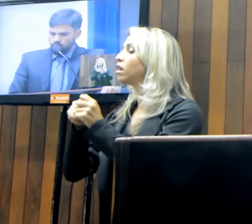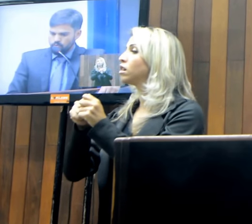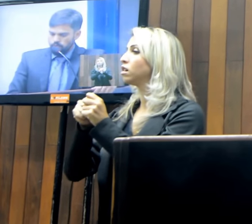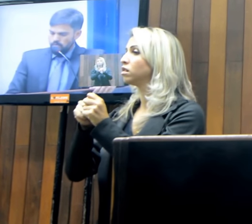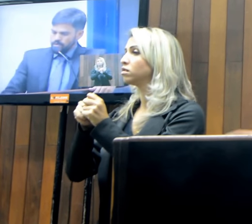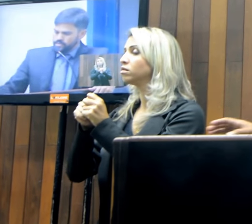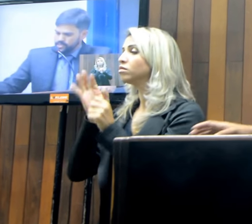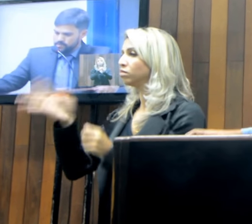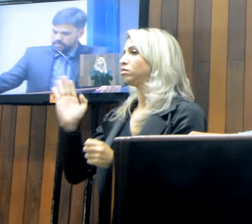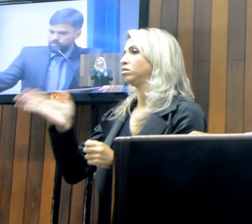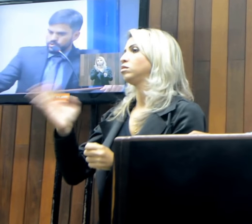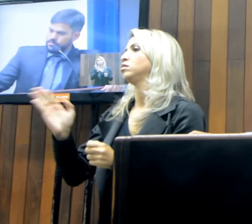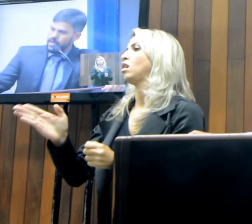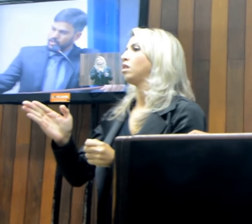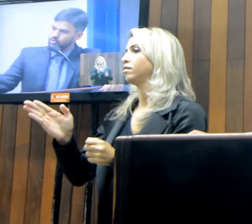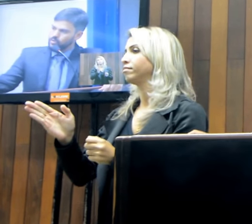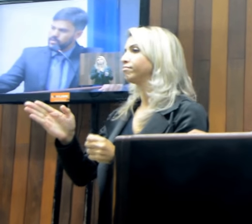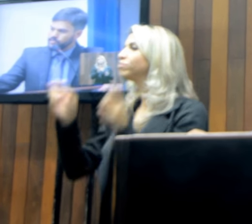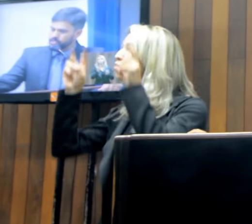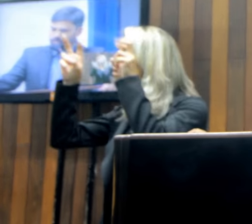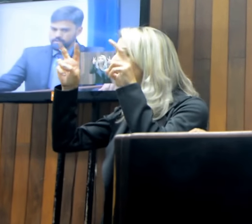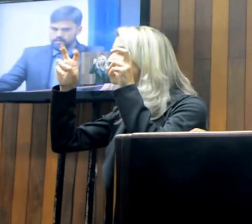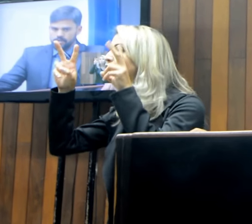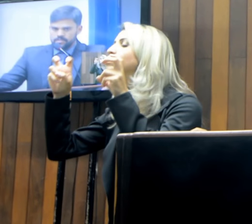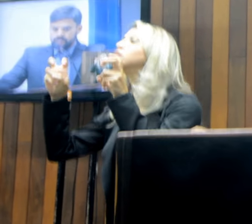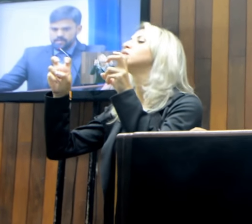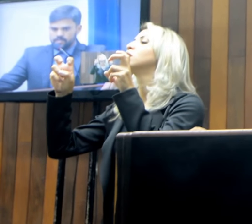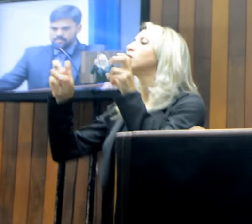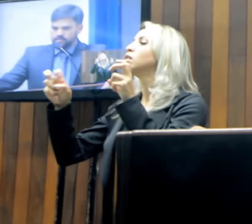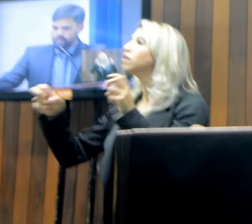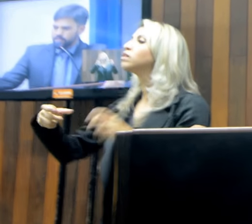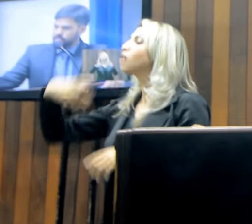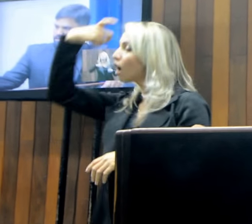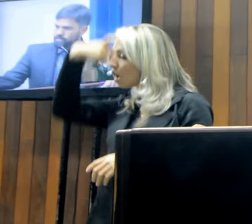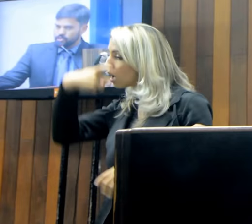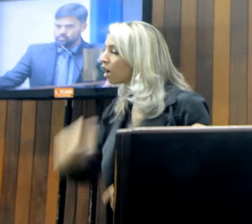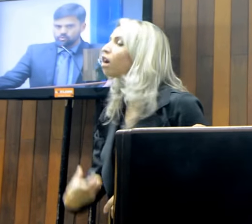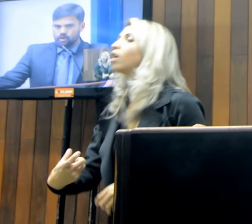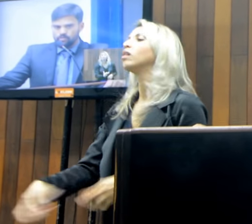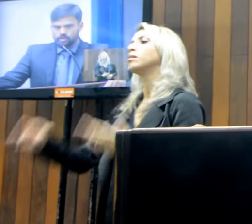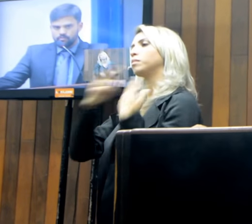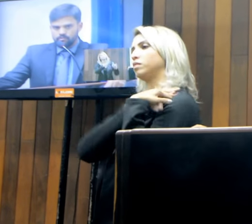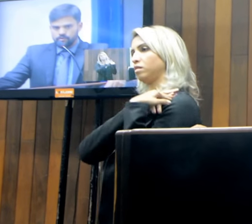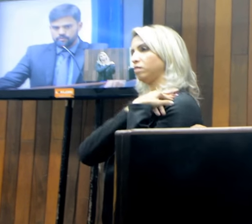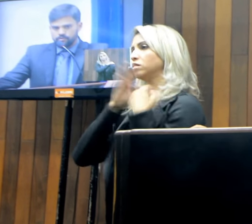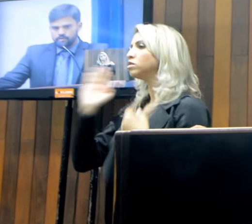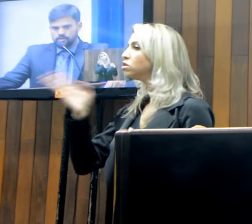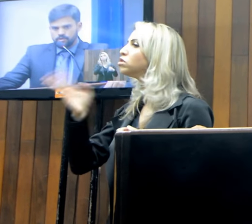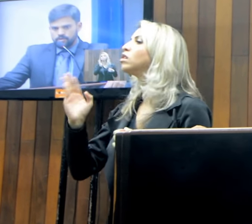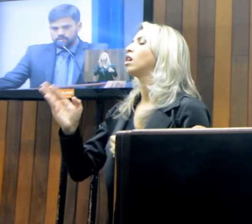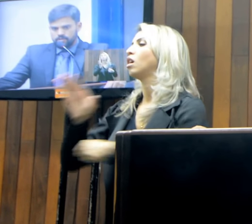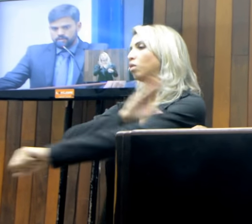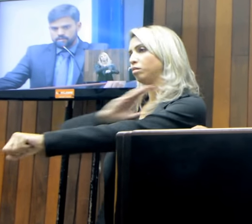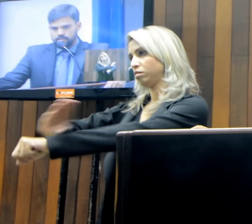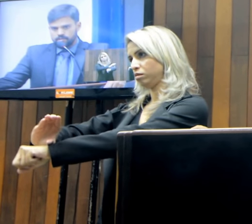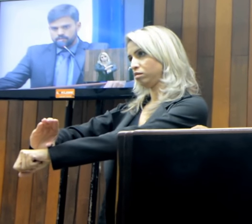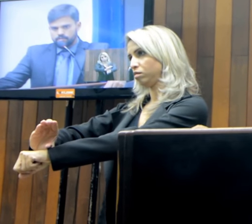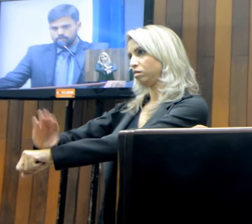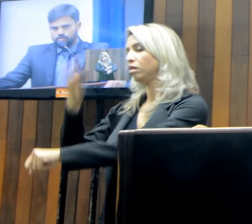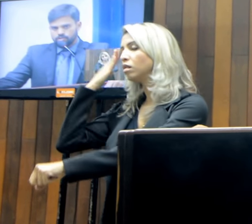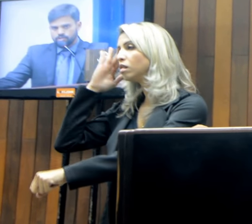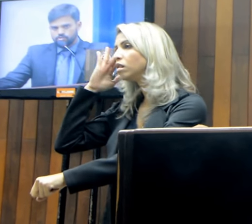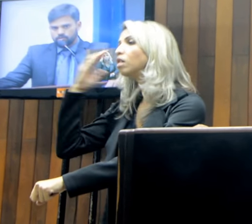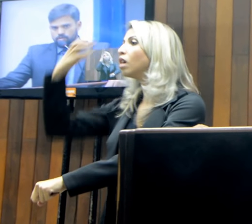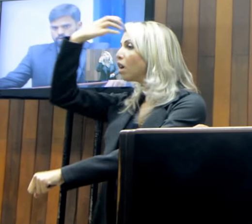segmento que me ajudou a me levar, ser representante da atividade cultural de Cabo Frio e entender que